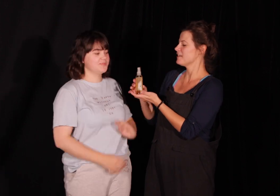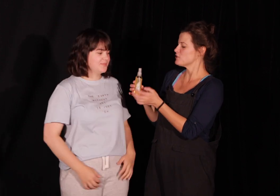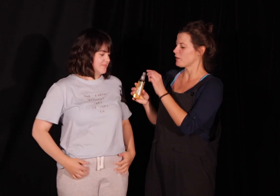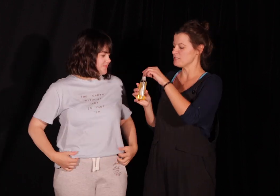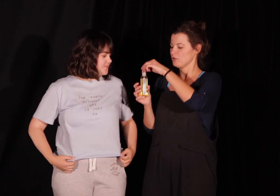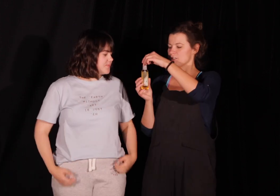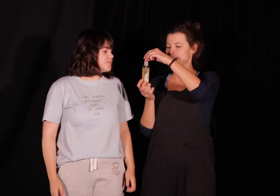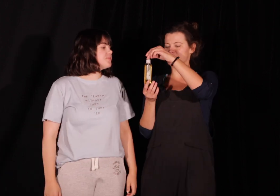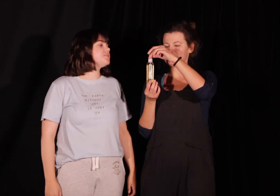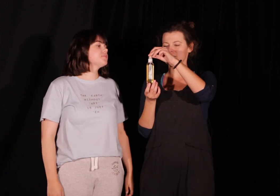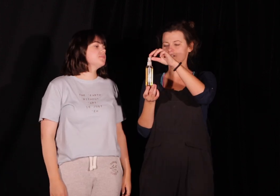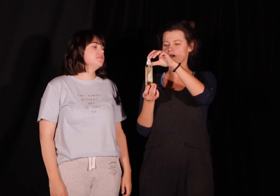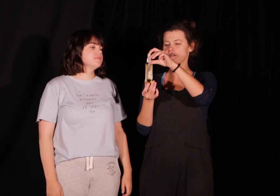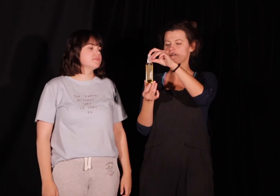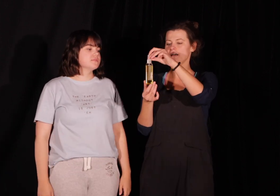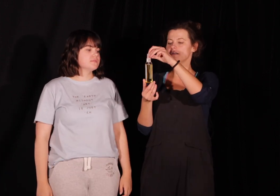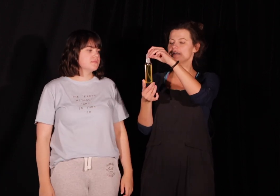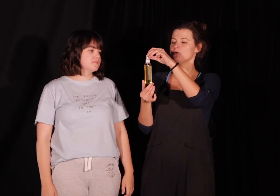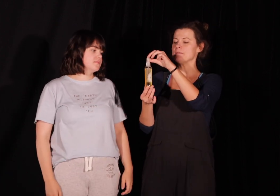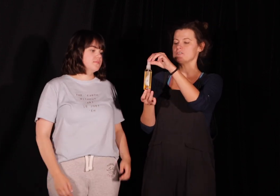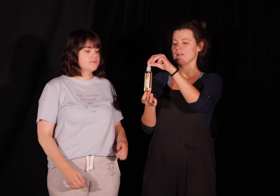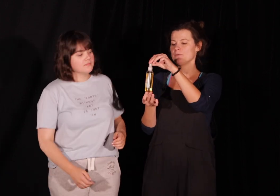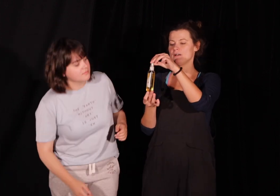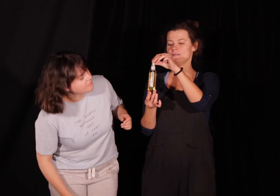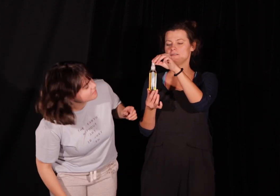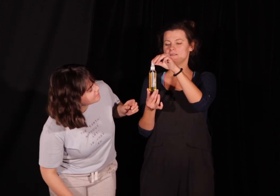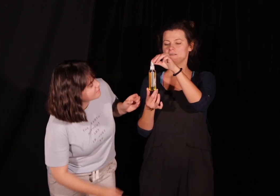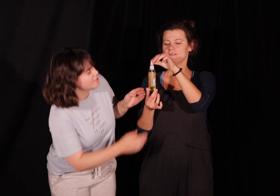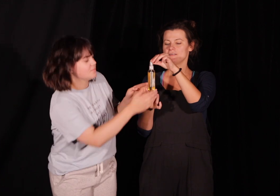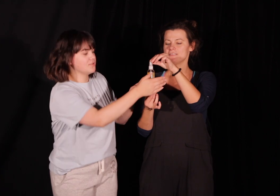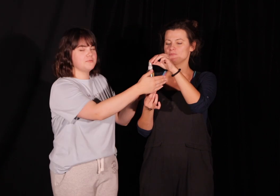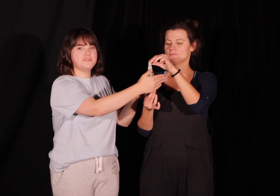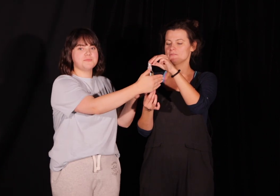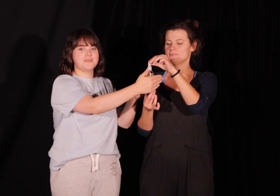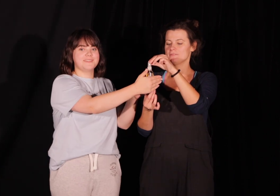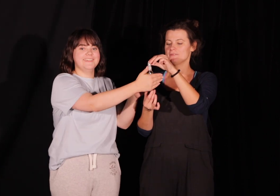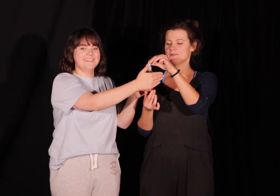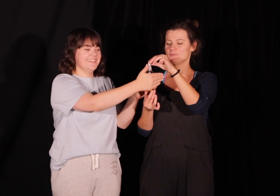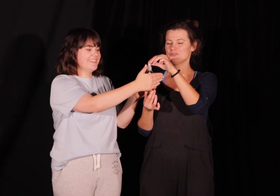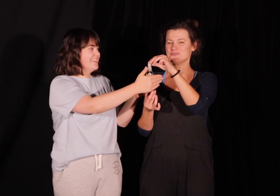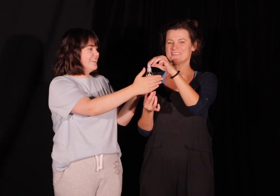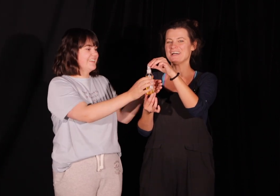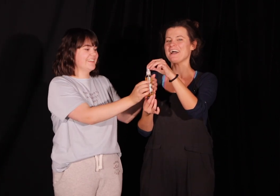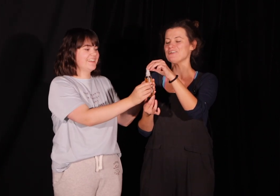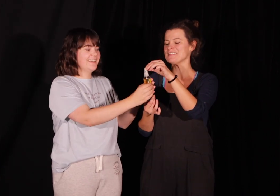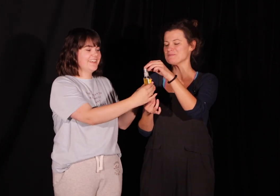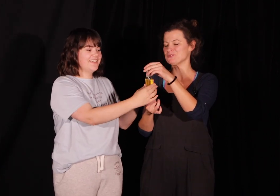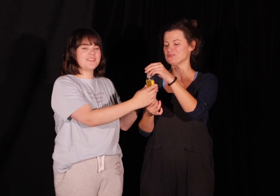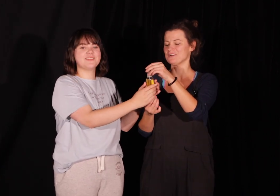Słuchajcie, to jest taka fantastyczna oliwka. Ta w ogóle przyjechała... Właśnie, to do firmy. Aha, lokacja produktów.